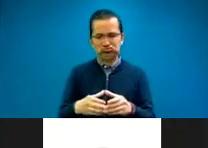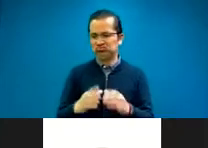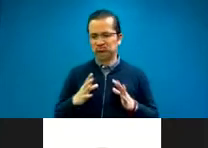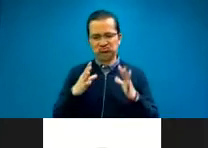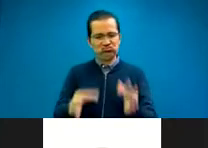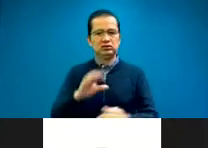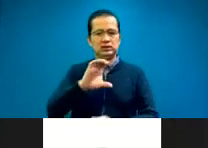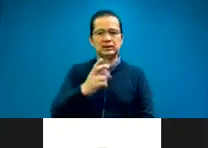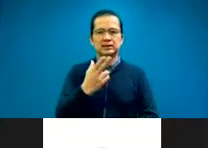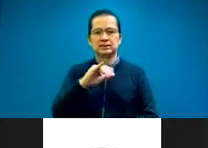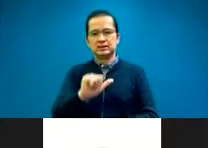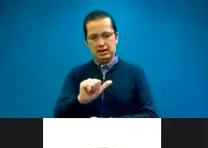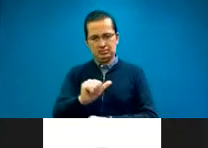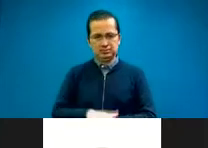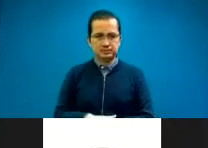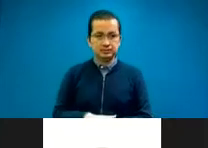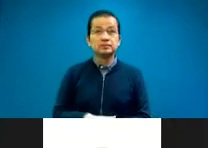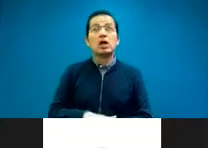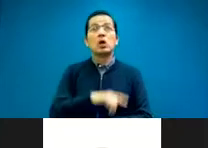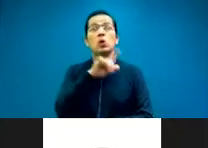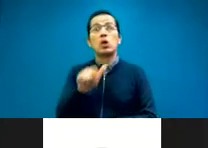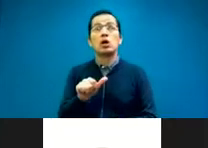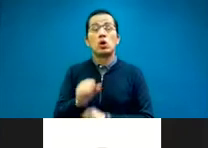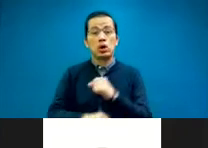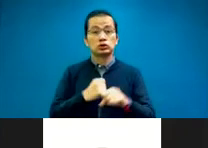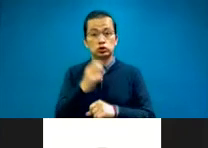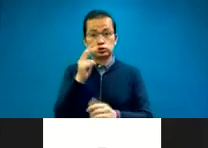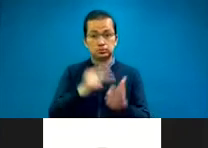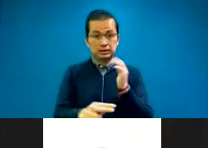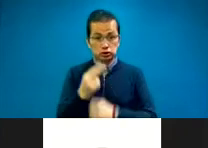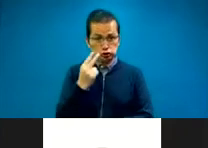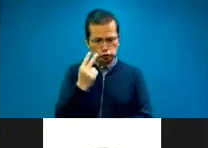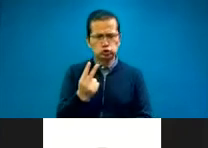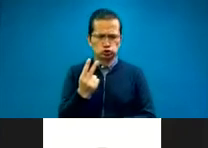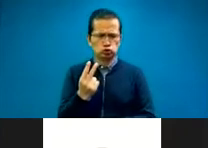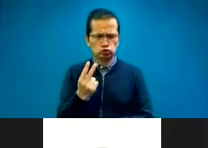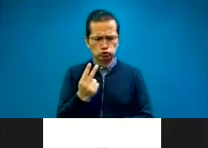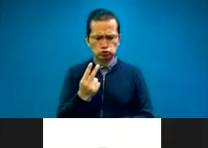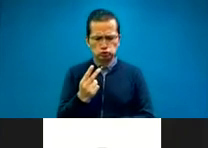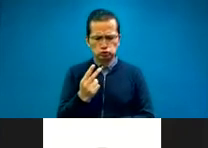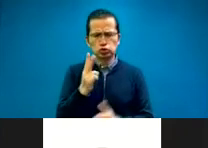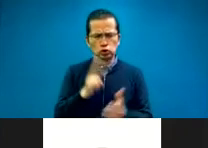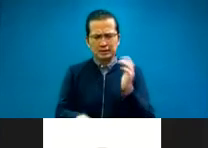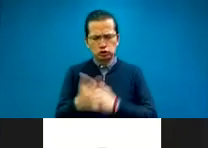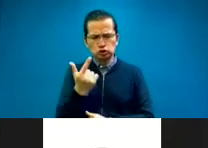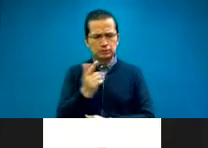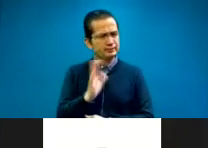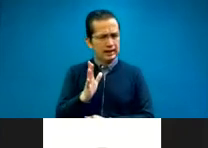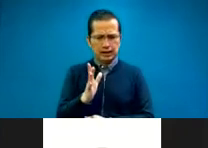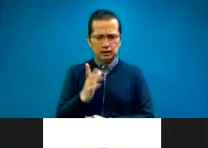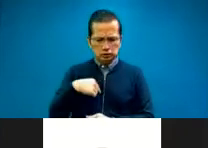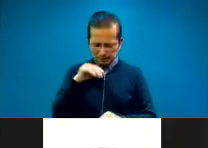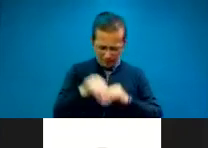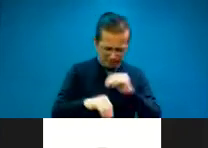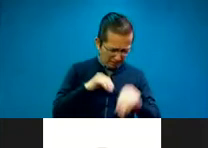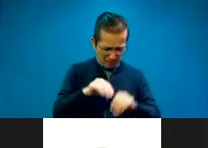En el año 2002, después de varios años de trabajo, publicaron lo que se conoce como los estándares